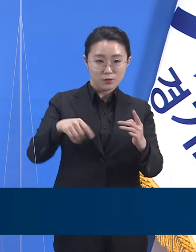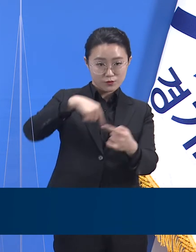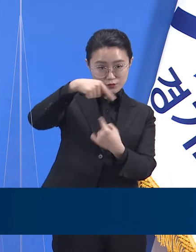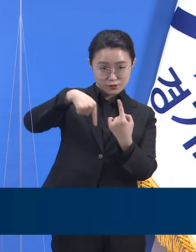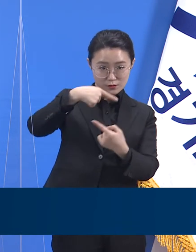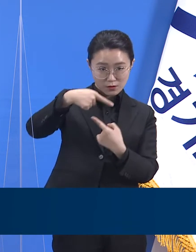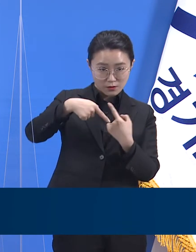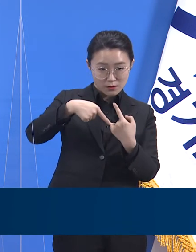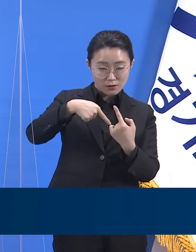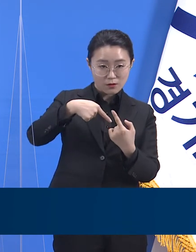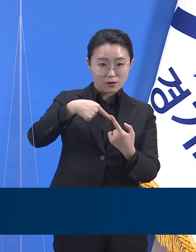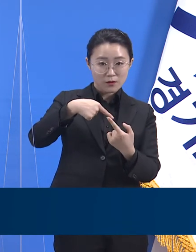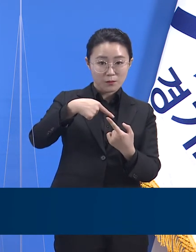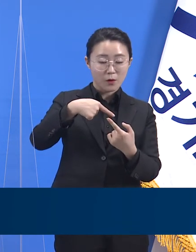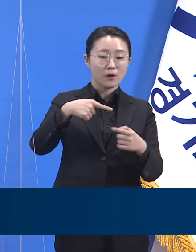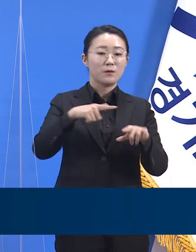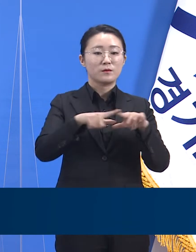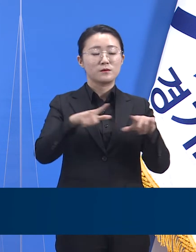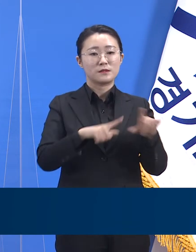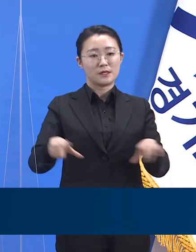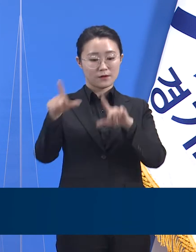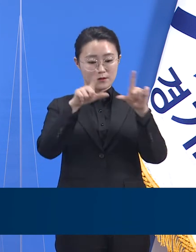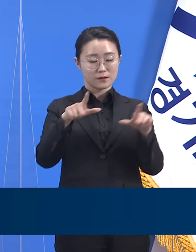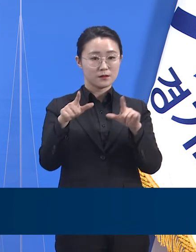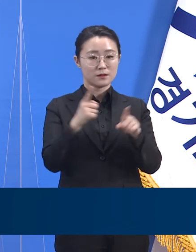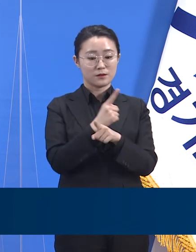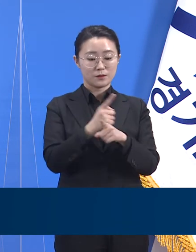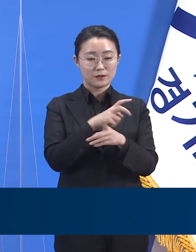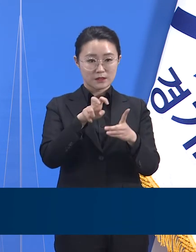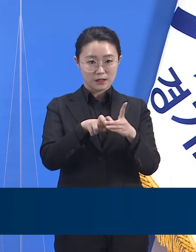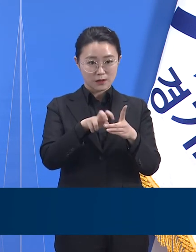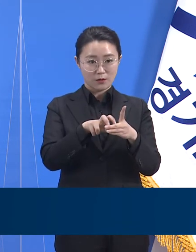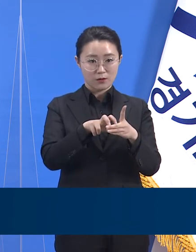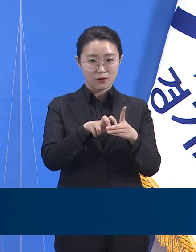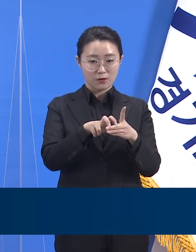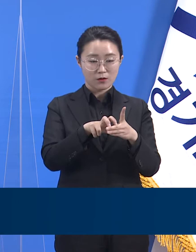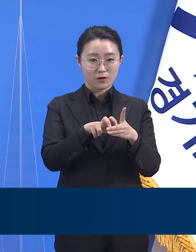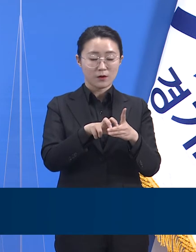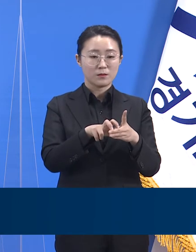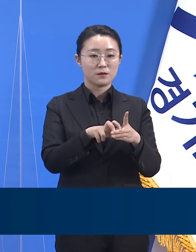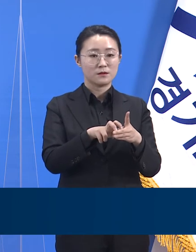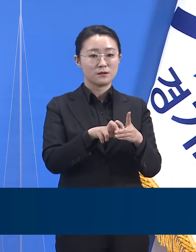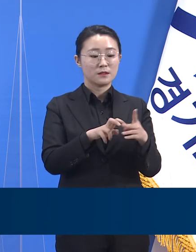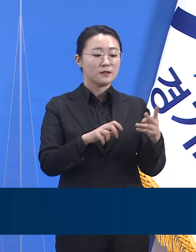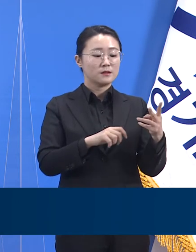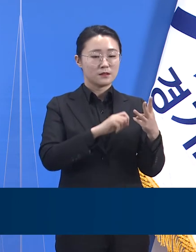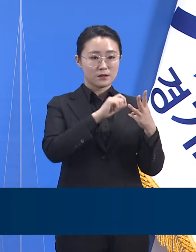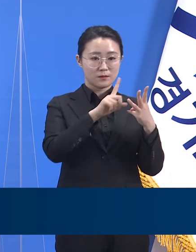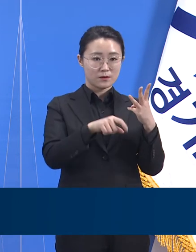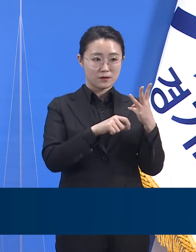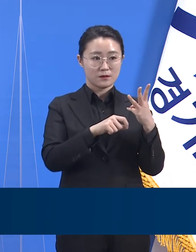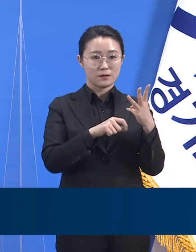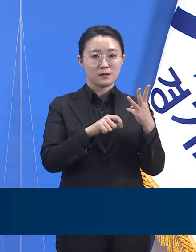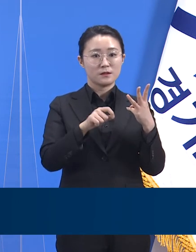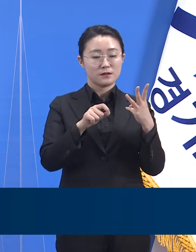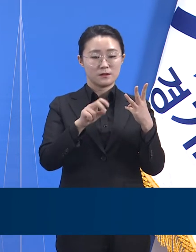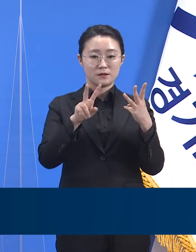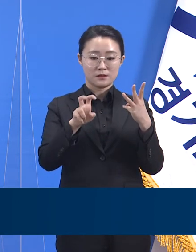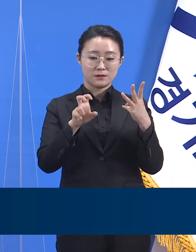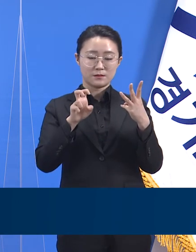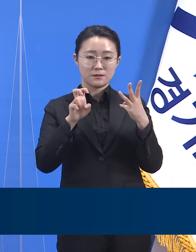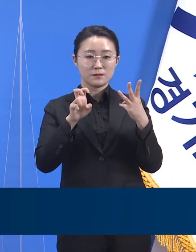7개의 일반 생활치료센터에는 3월 24일 18시 기준 812명 입소해